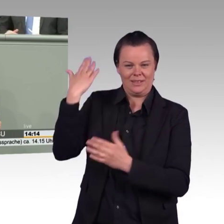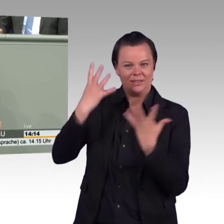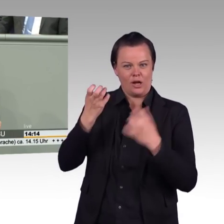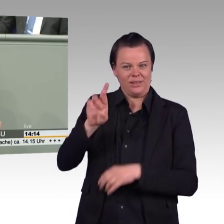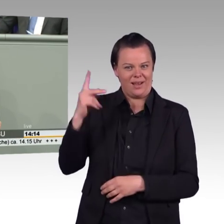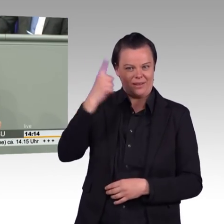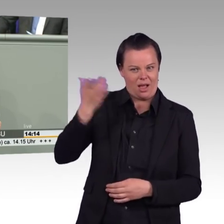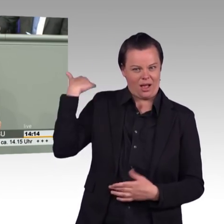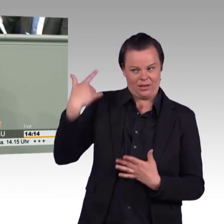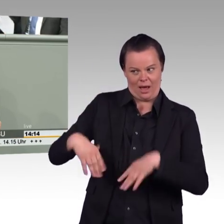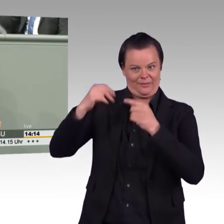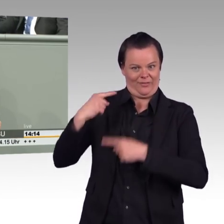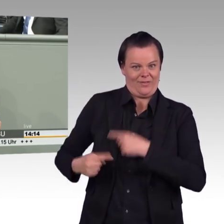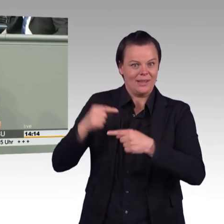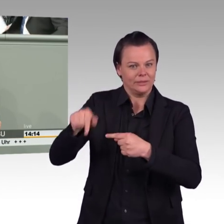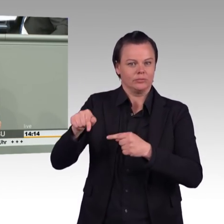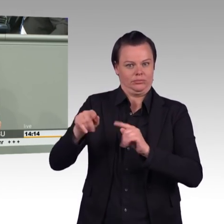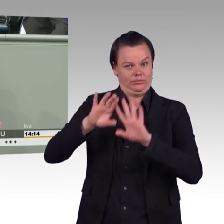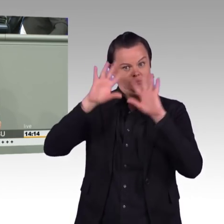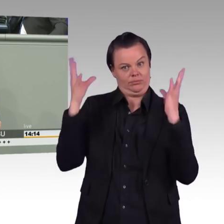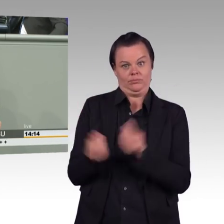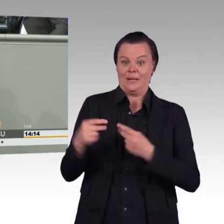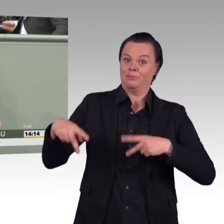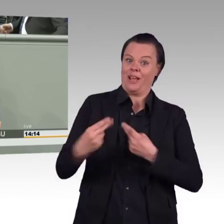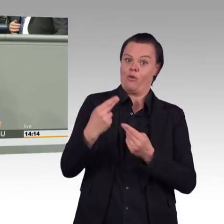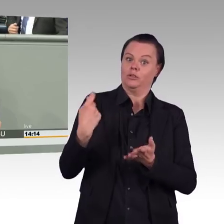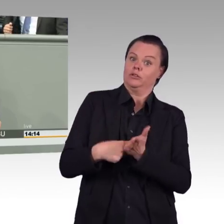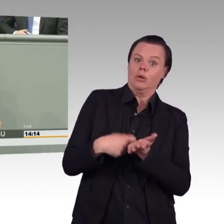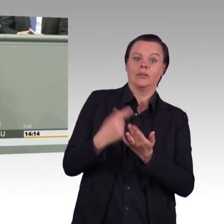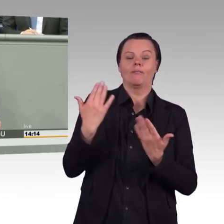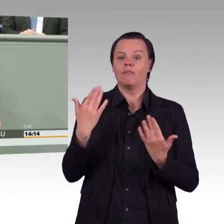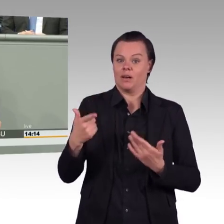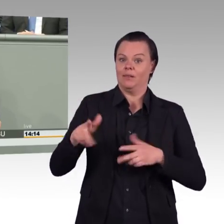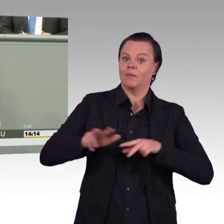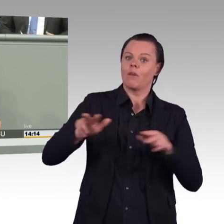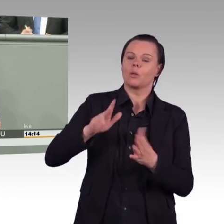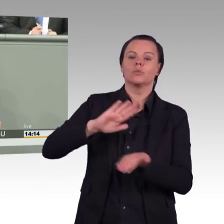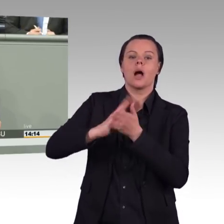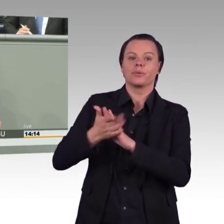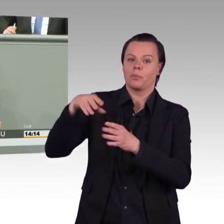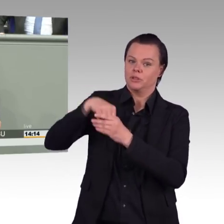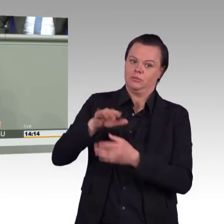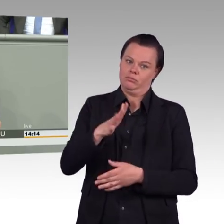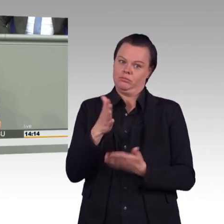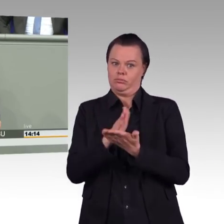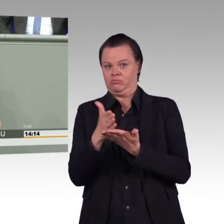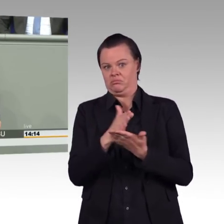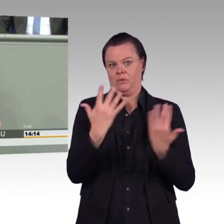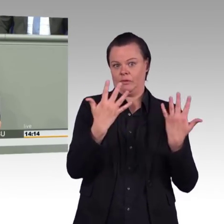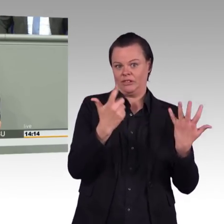Stellen. Und wir werden Folgekosten haben, die weit über das Jahr 2038 hinausgehen. Und diese müssen wir dann